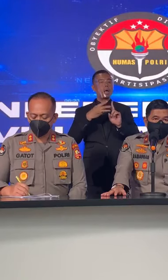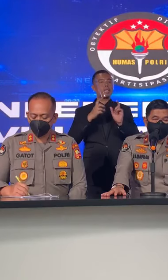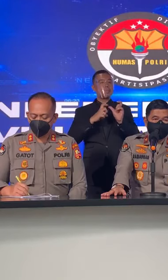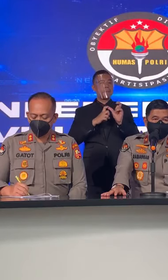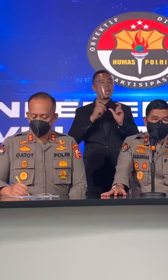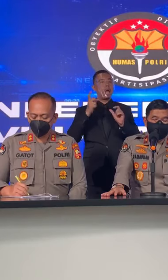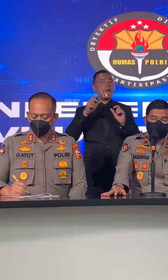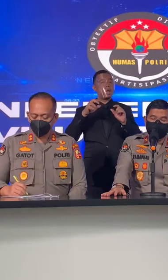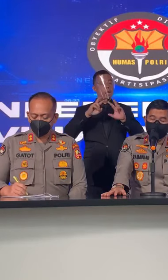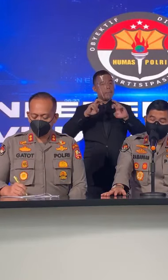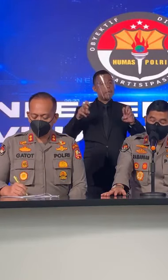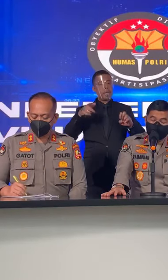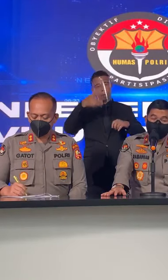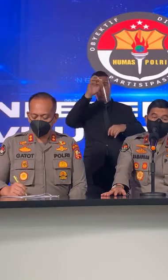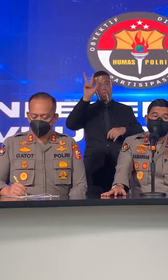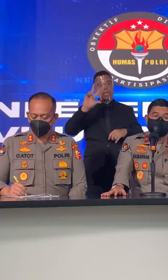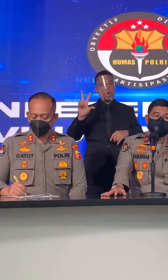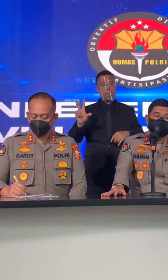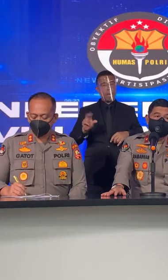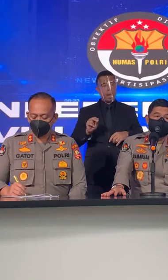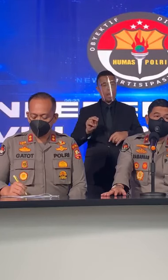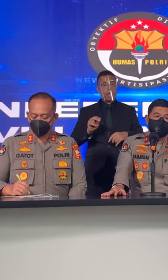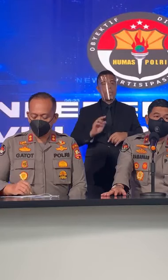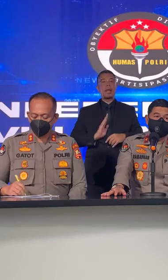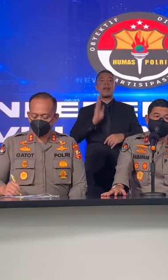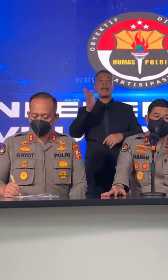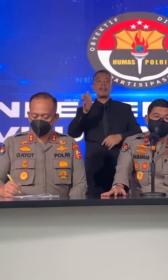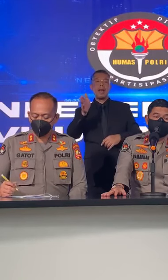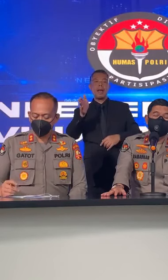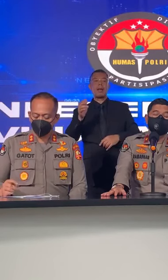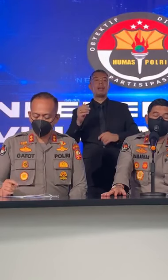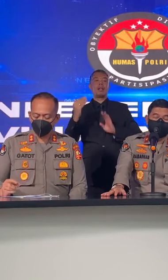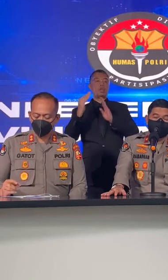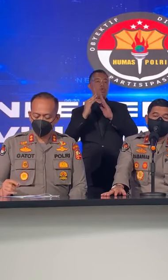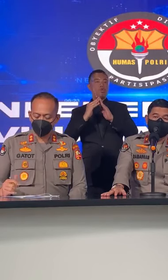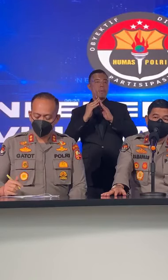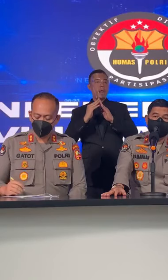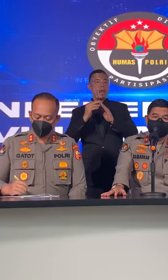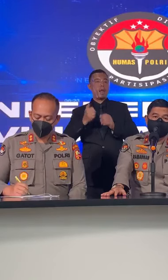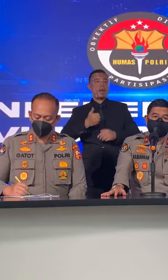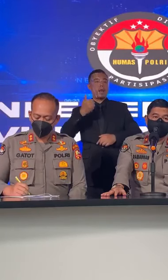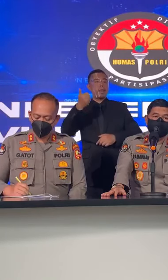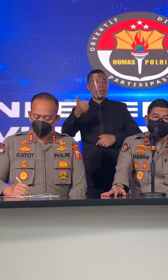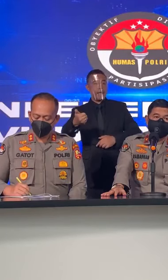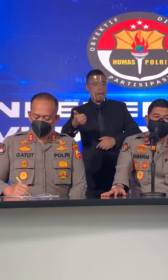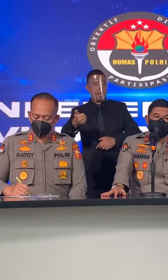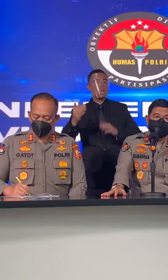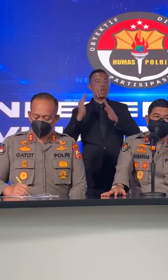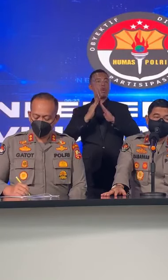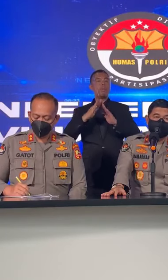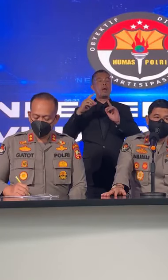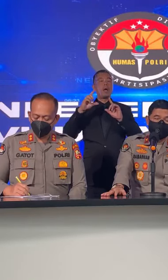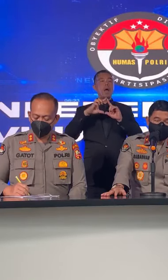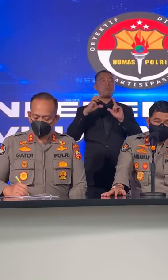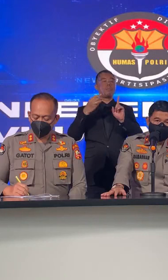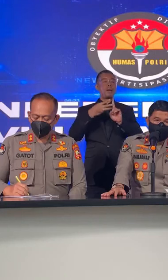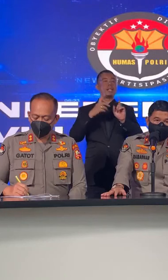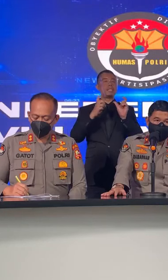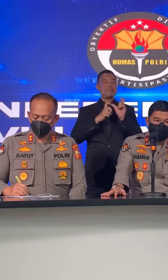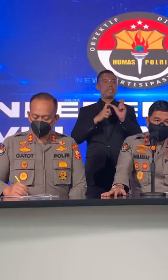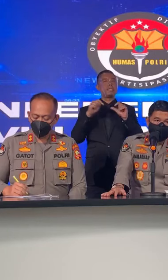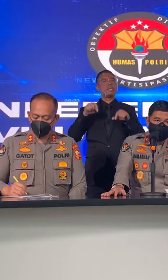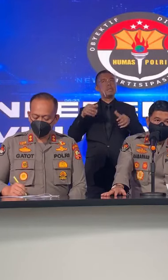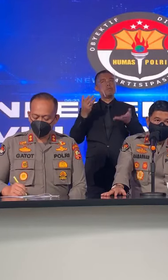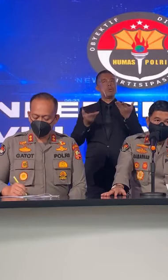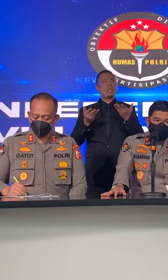Penyidik Dari Polda Dijabar Yang Bertamu Atau Soan Ke rumahnya Bahar Binsmit Ini Nah Ini Mungkin